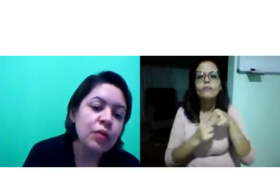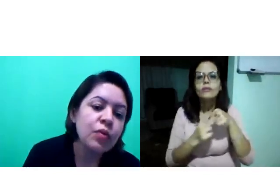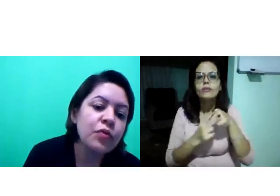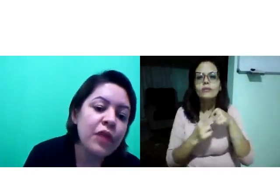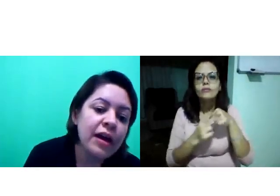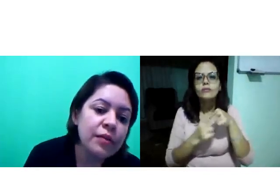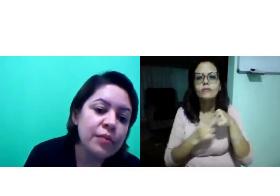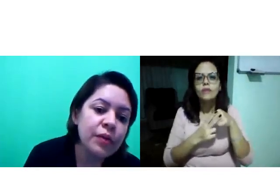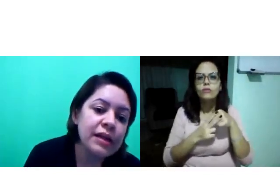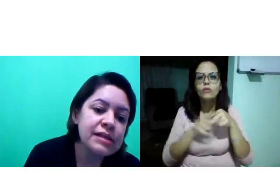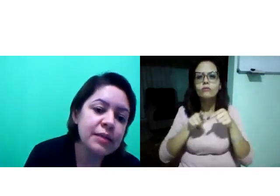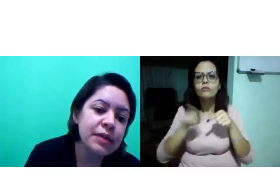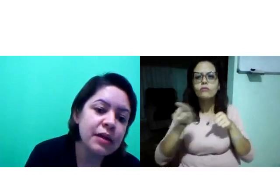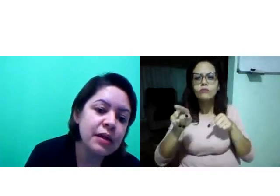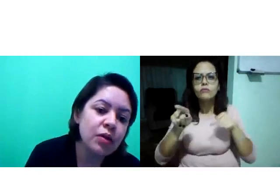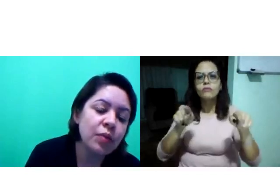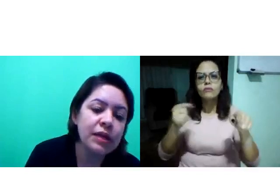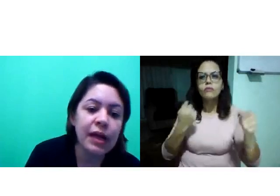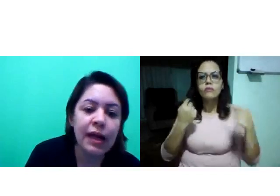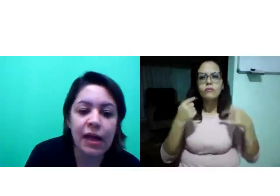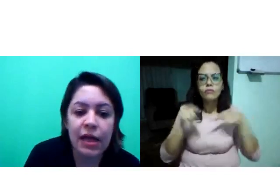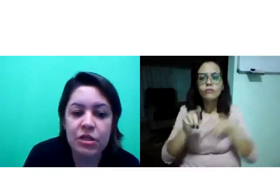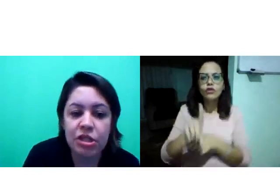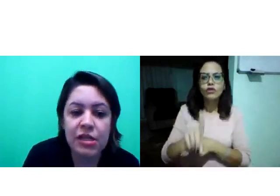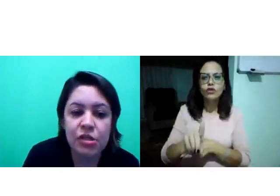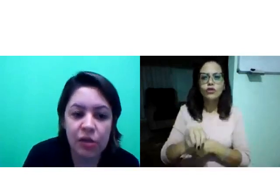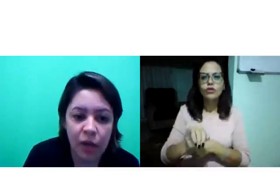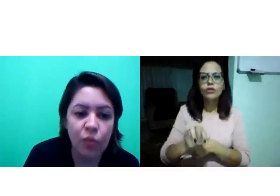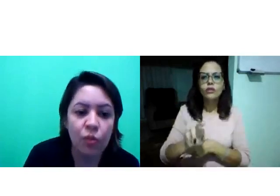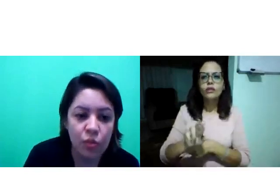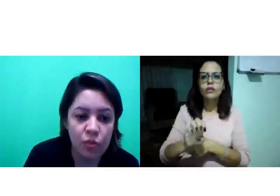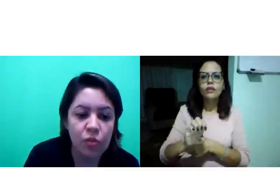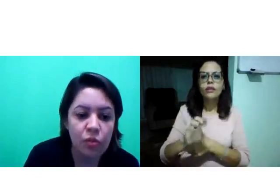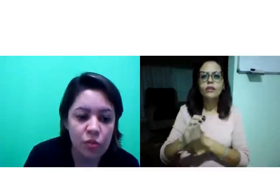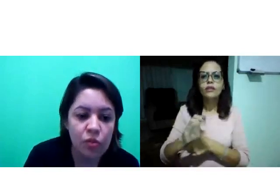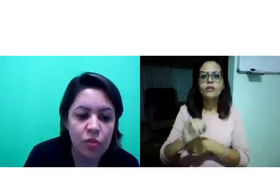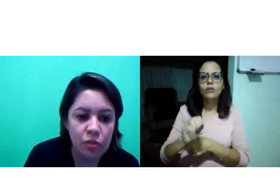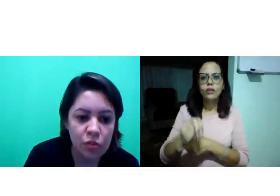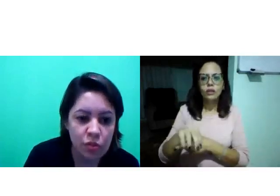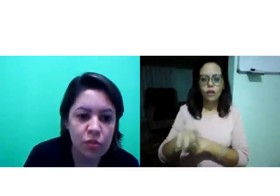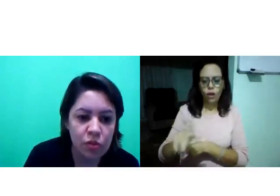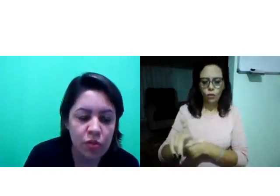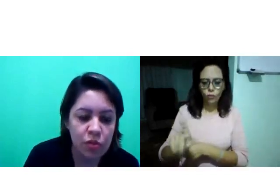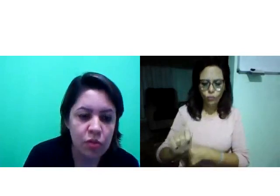Então, o verbo, ele sempre combina. Ele é direcional. Direcional.